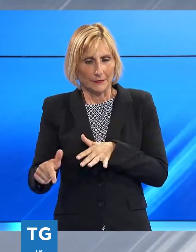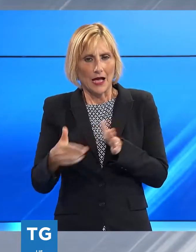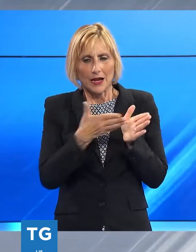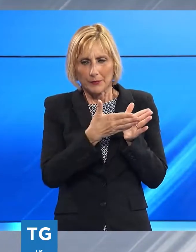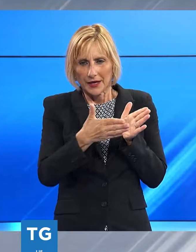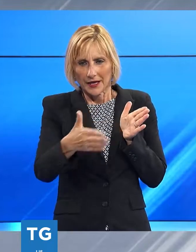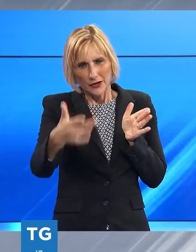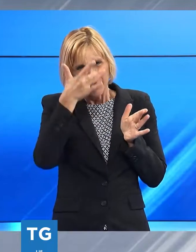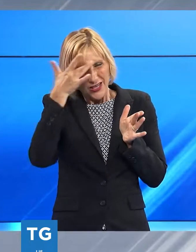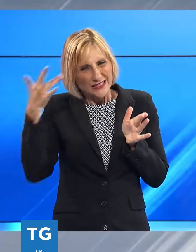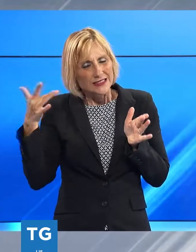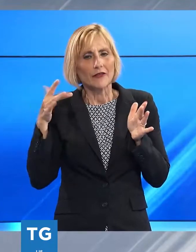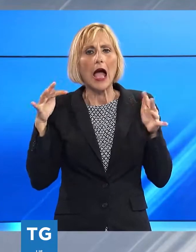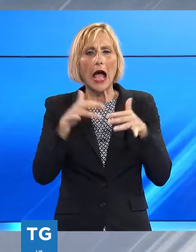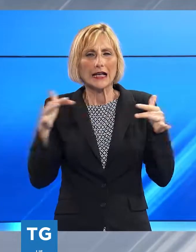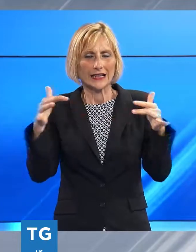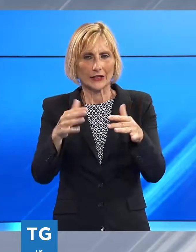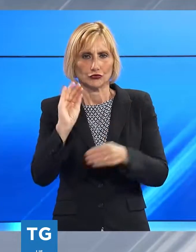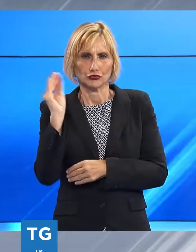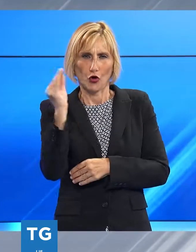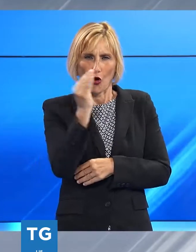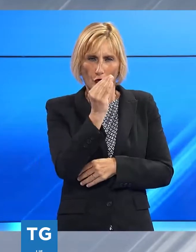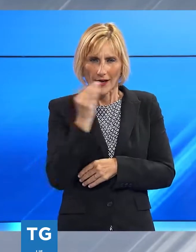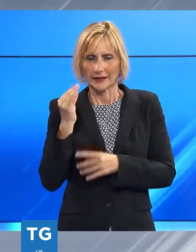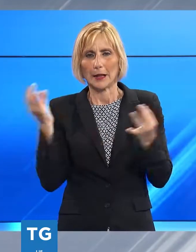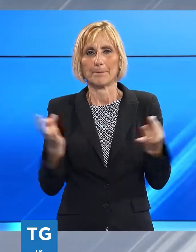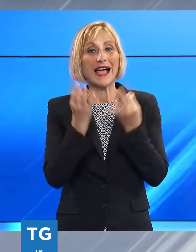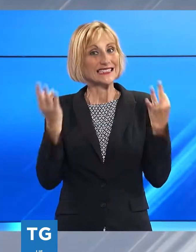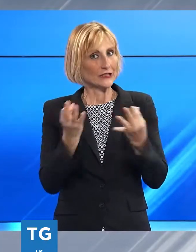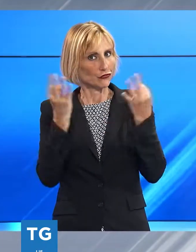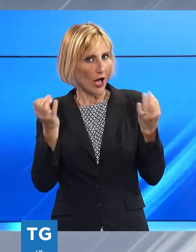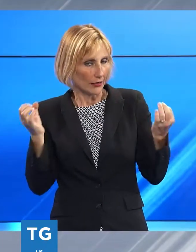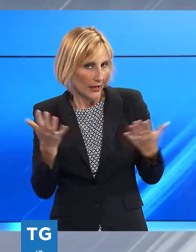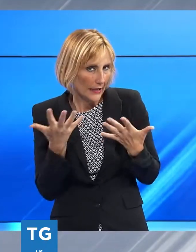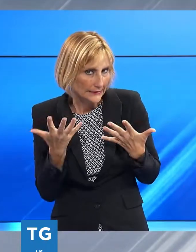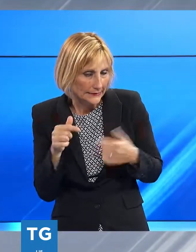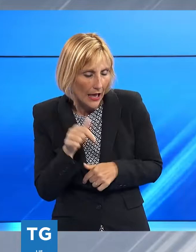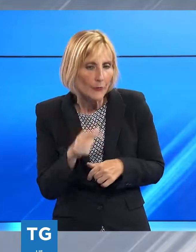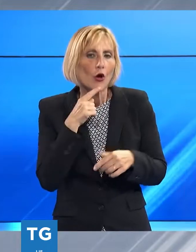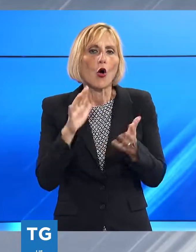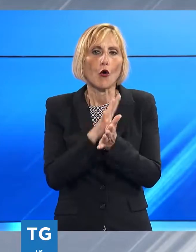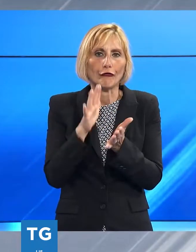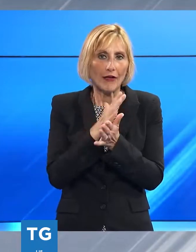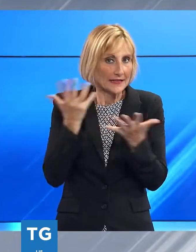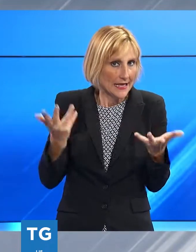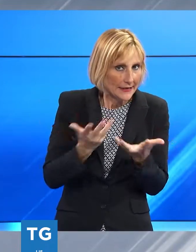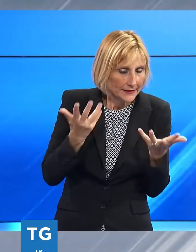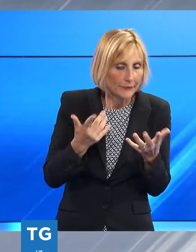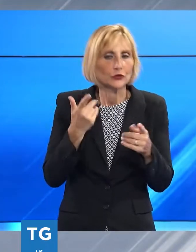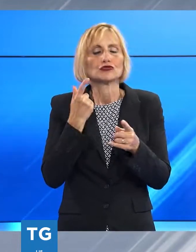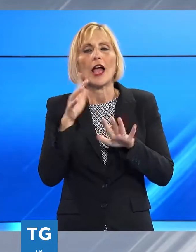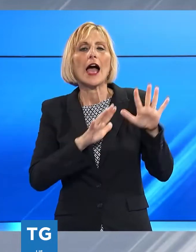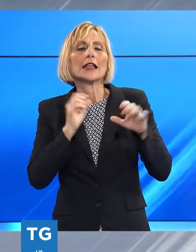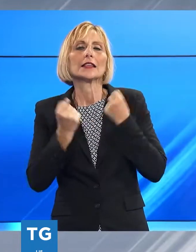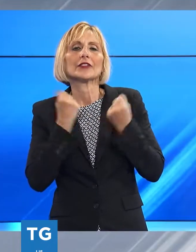estivo nei luoghi di maggiore aggregazione giovanile dunque sulla passeggiata ma anche in occasioni di eventi o manifestazioni saranno effettuate attività informative